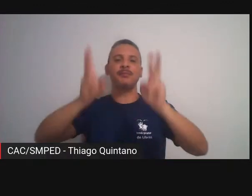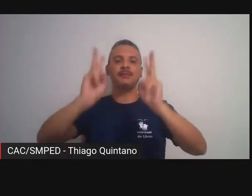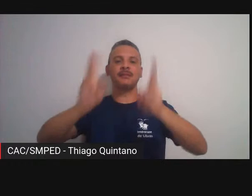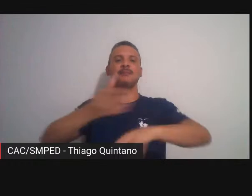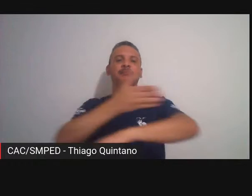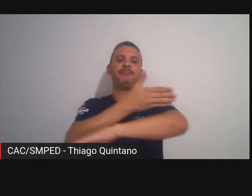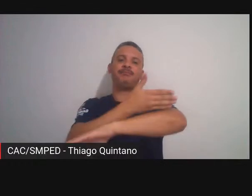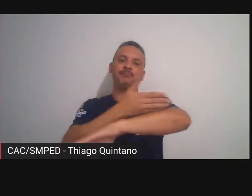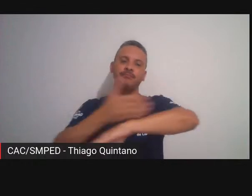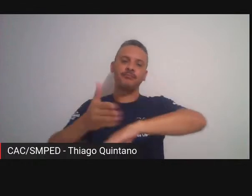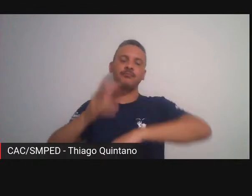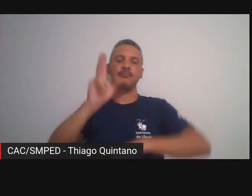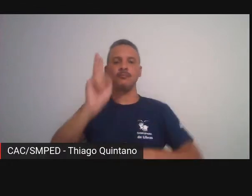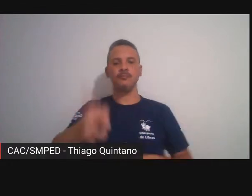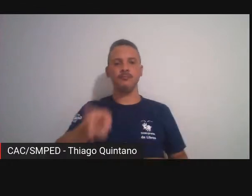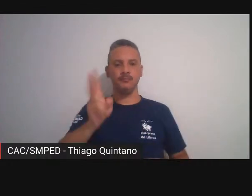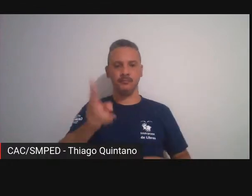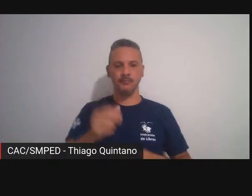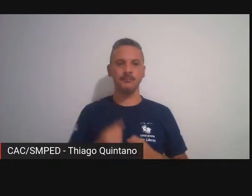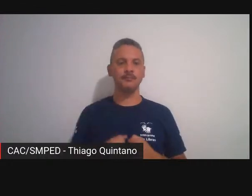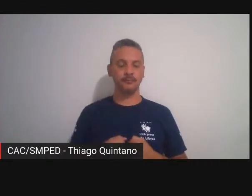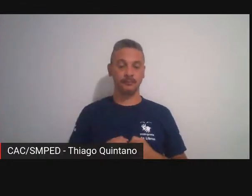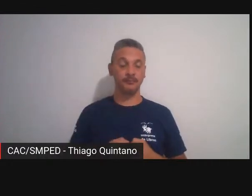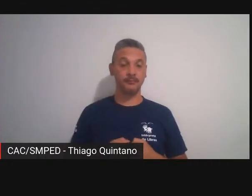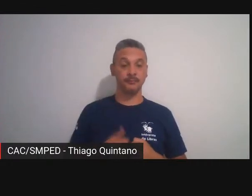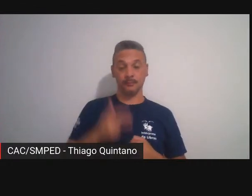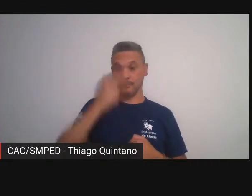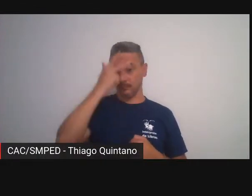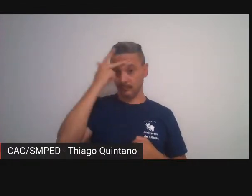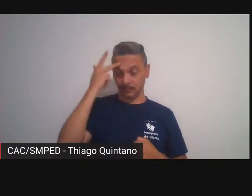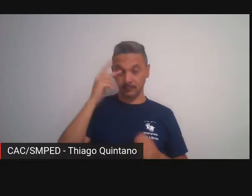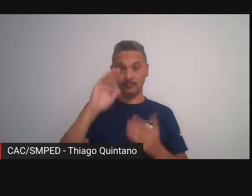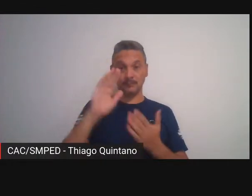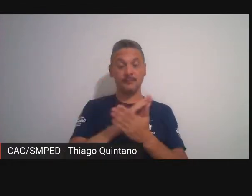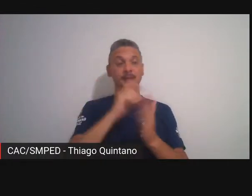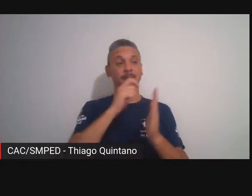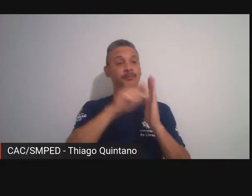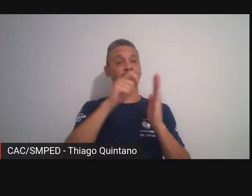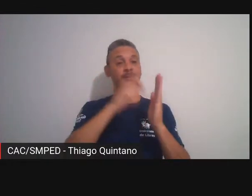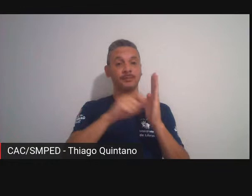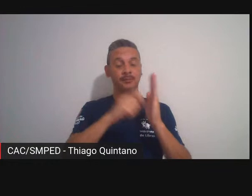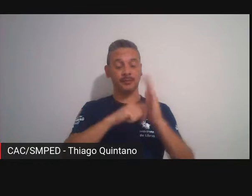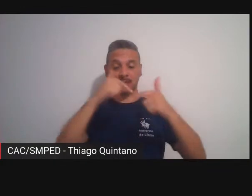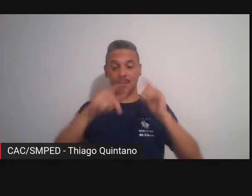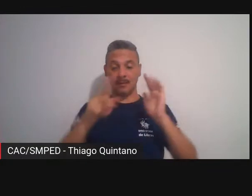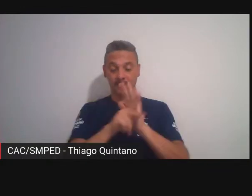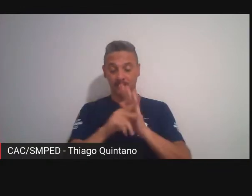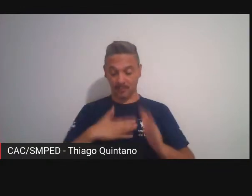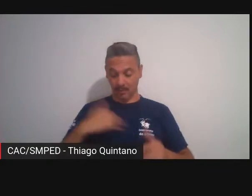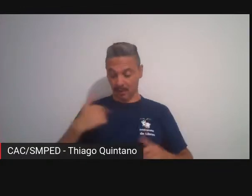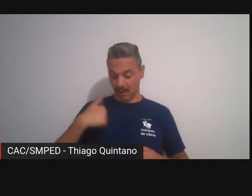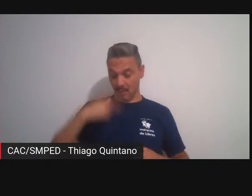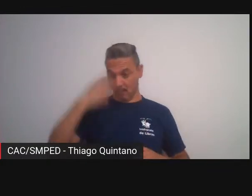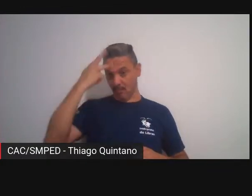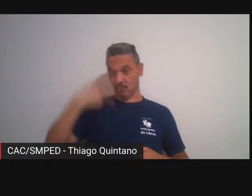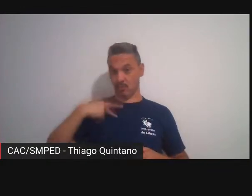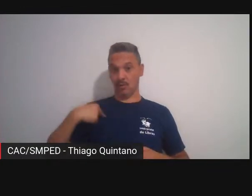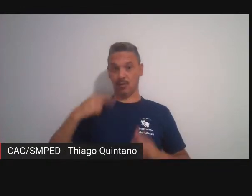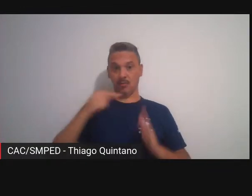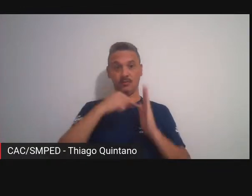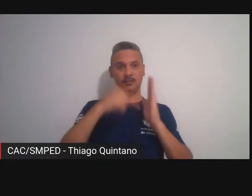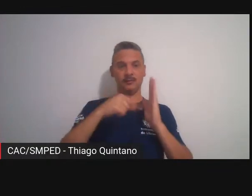apoiado por vários autores que escreveram críticos que escreveram sobre o meu trabalho mas eu mesmo escrever sobre o meu trabalho